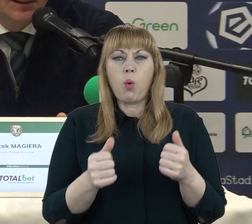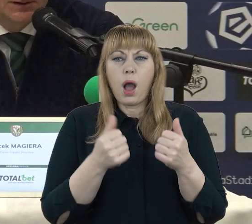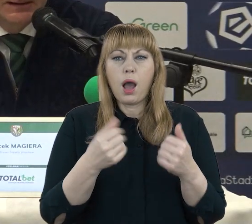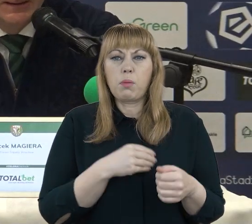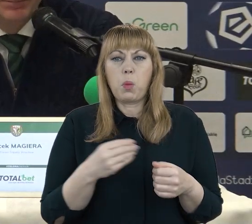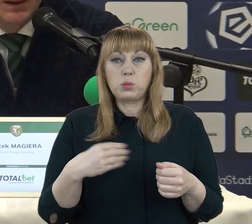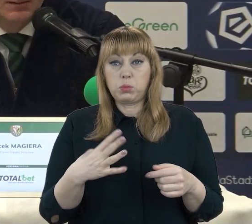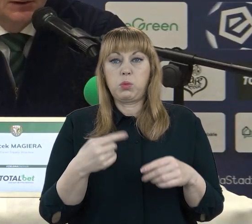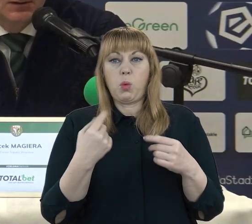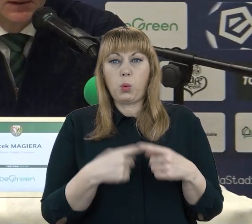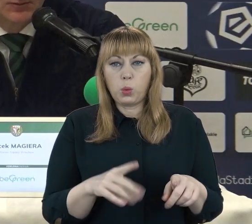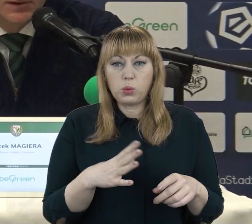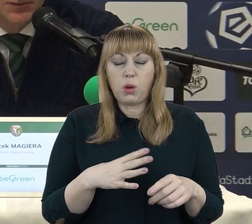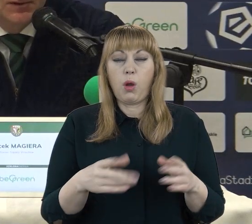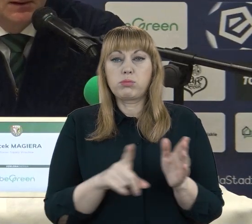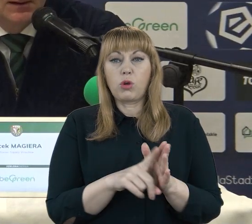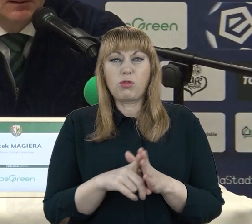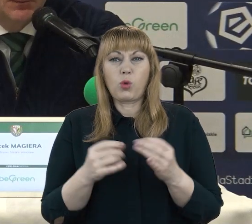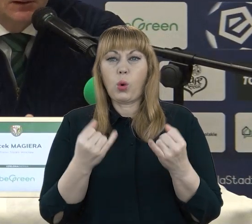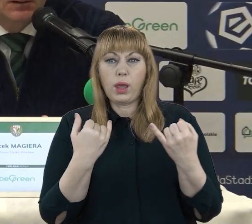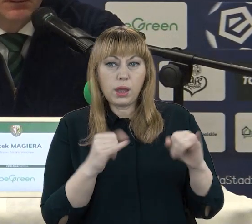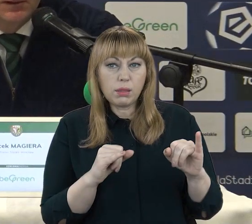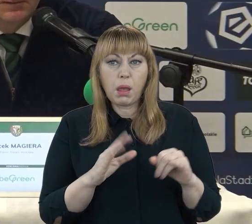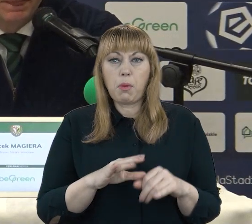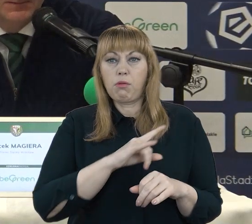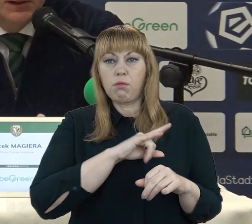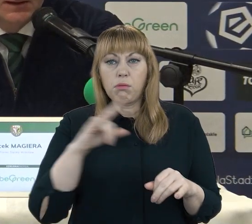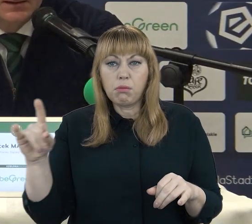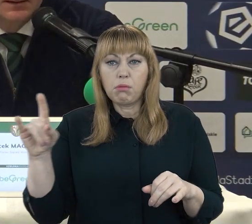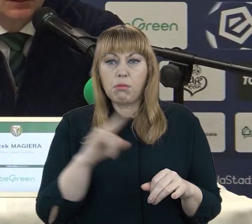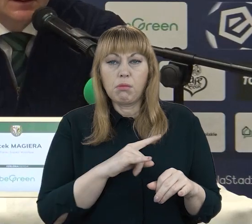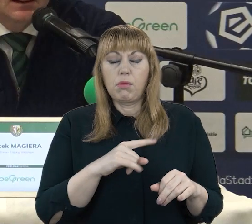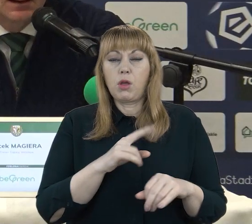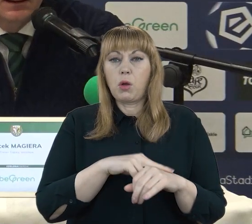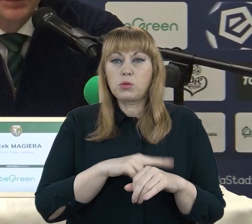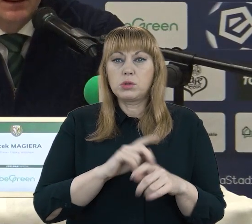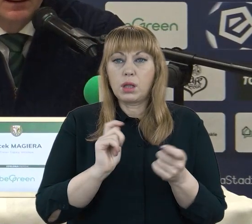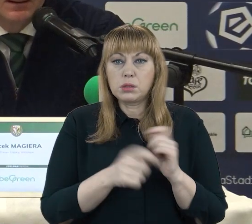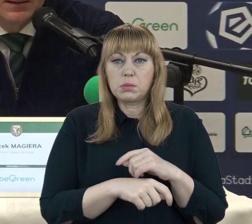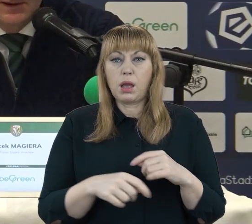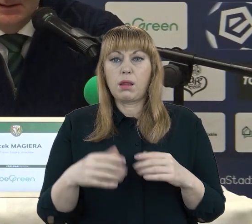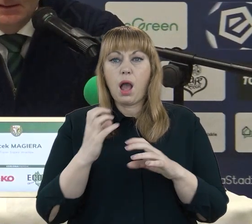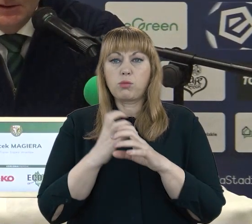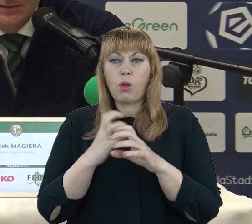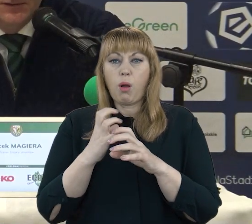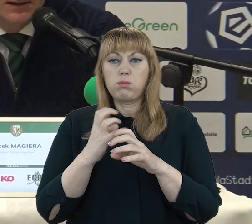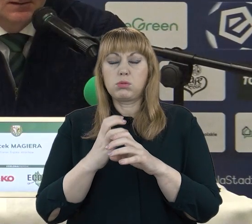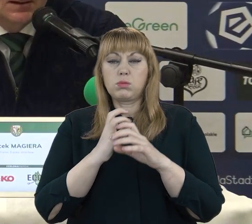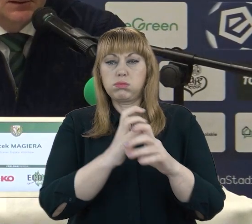też przygotowania były zupełnie inne. Przelody, przejazdy, logistyka, zmiany czasowe. To cały